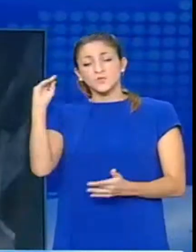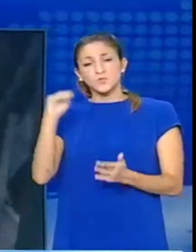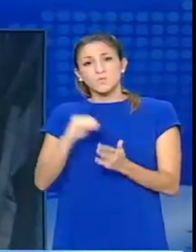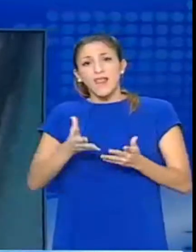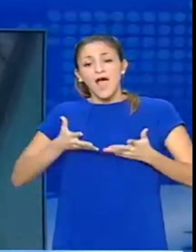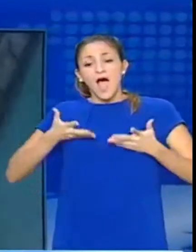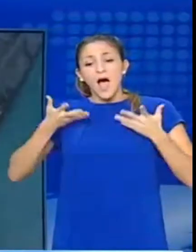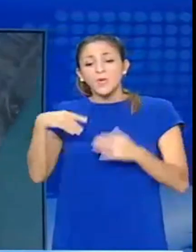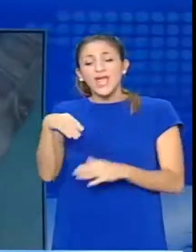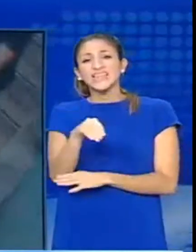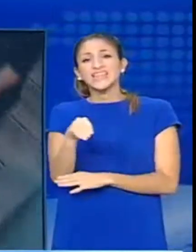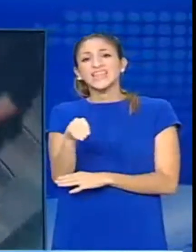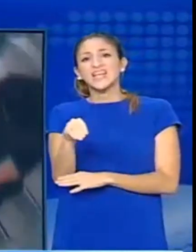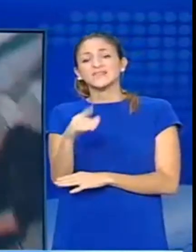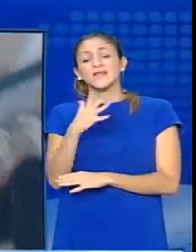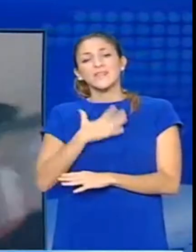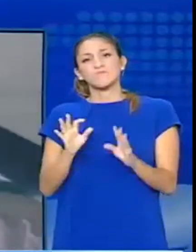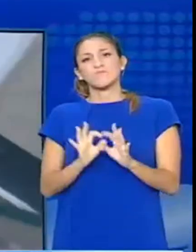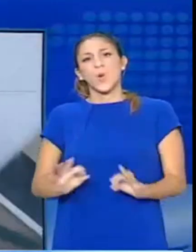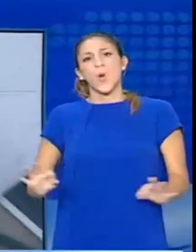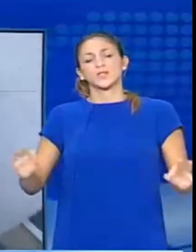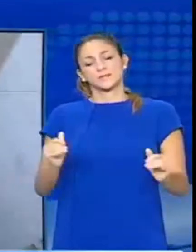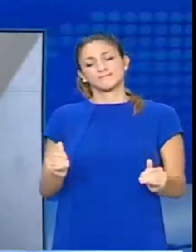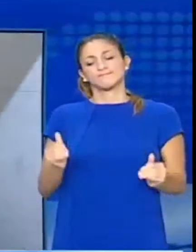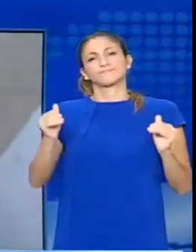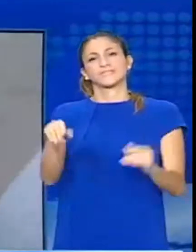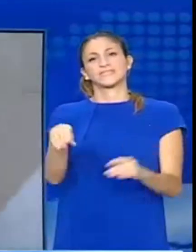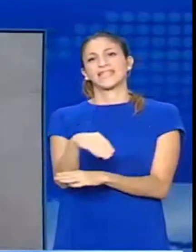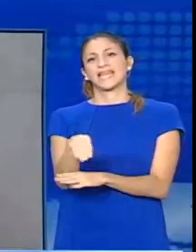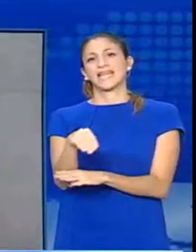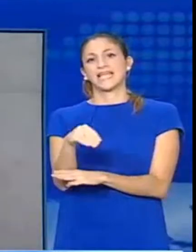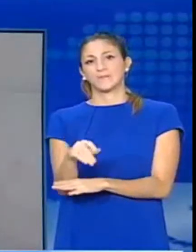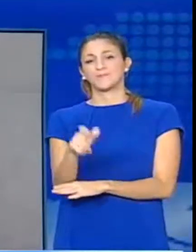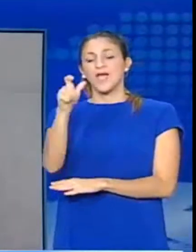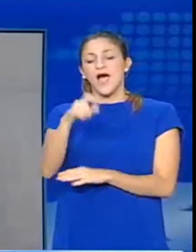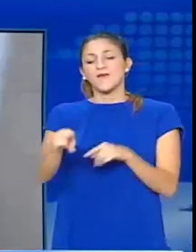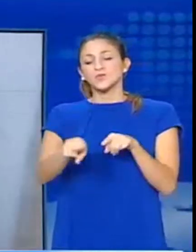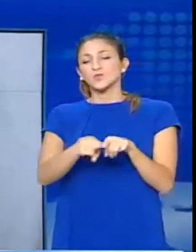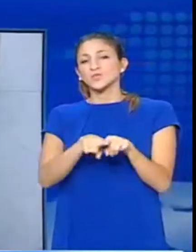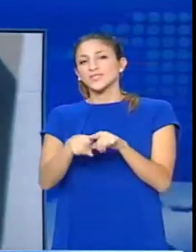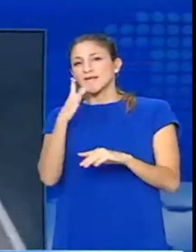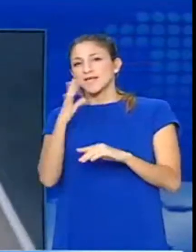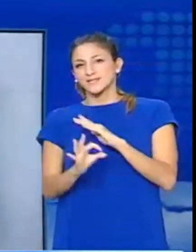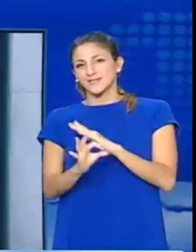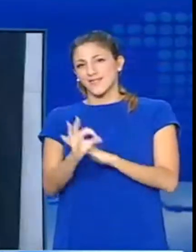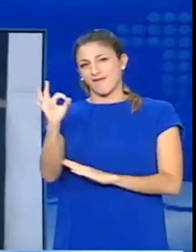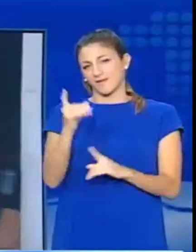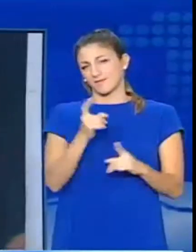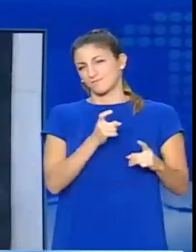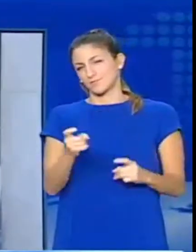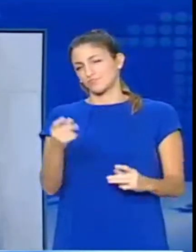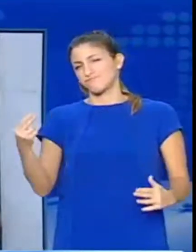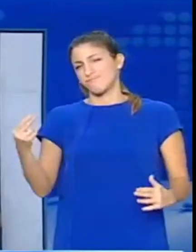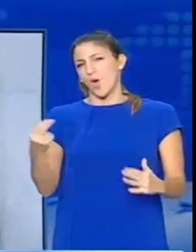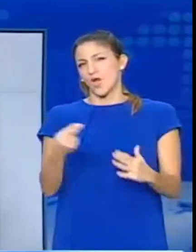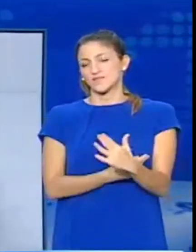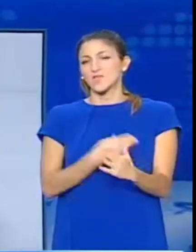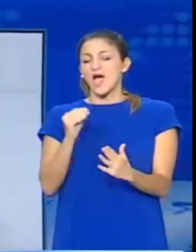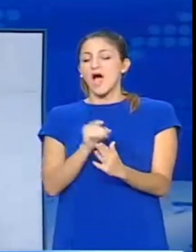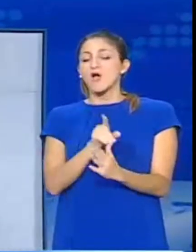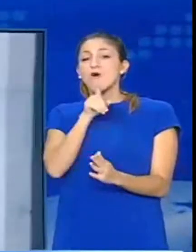Ρουπακιάς. Σύμφωνα με πληροφορίες από δικαστικές πηγές, ο Ρουπακιάς συνδεόταν άρρηκτα με την εγκληματική δράση της Χρυσής Αυγής